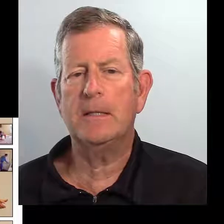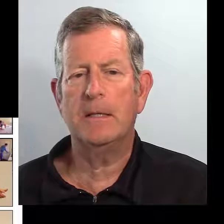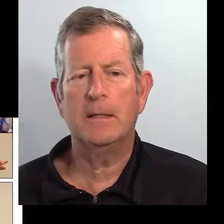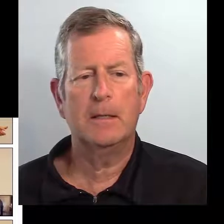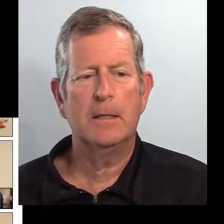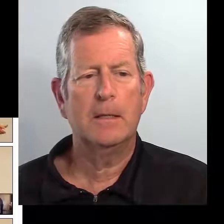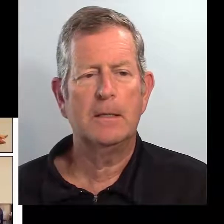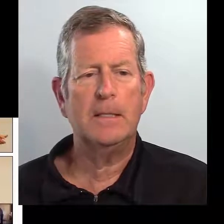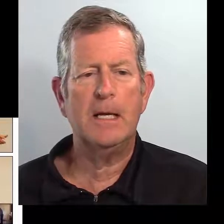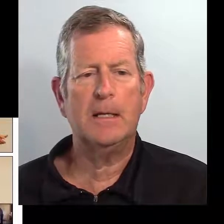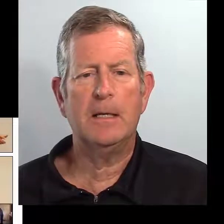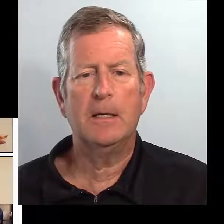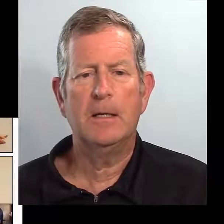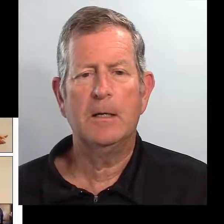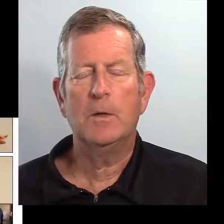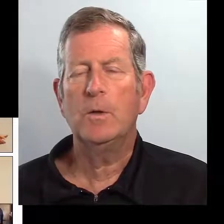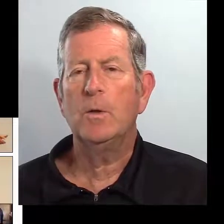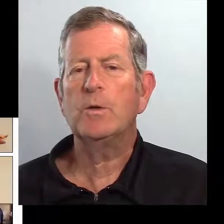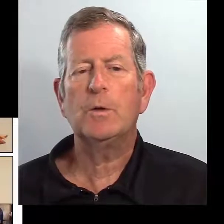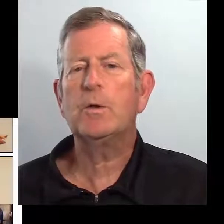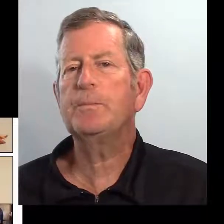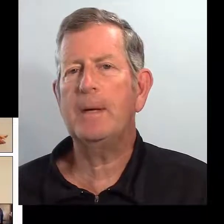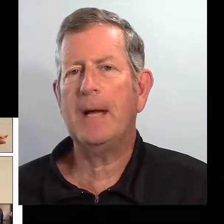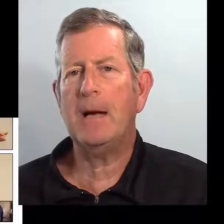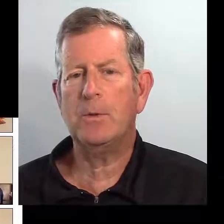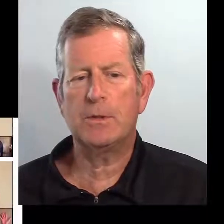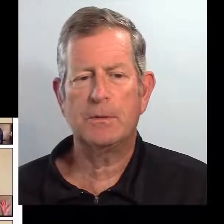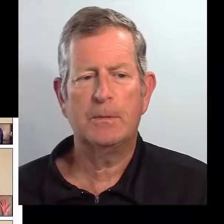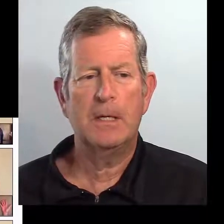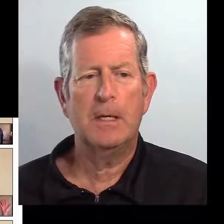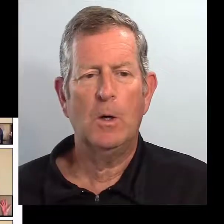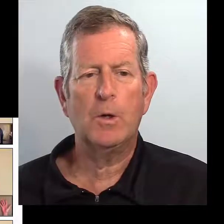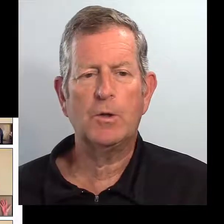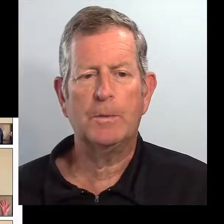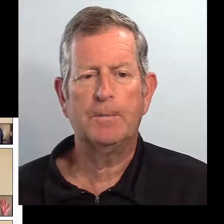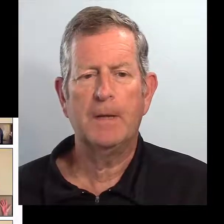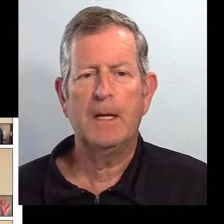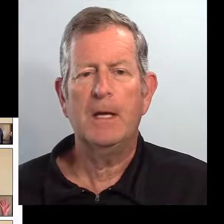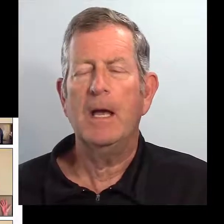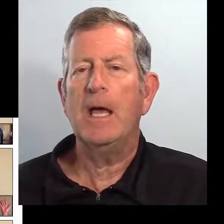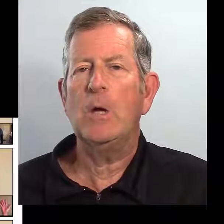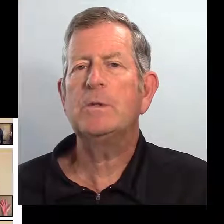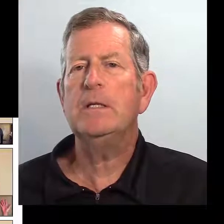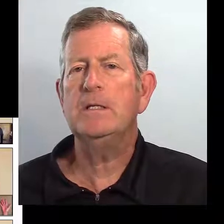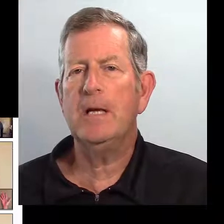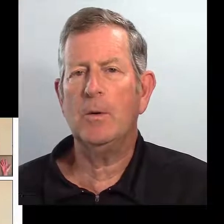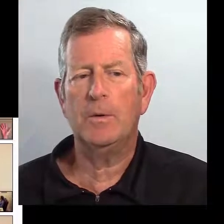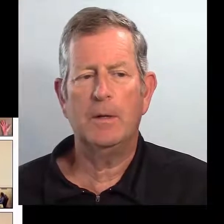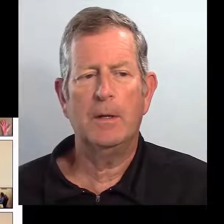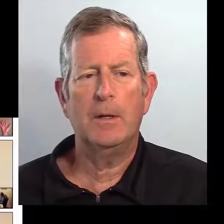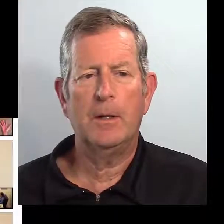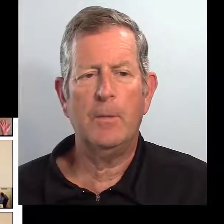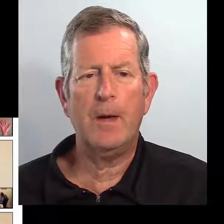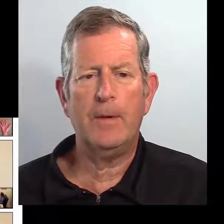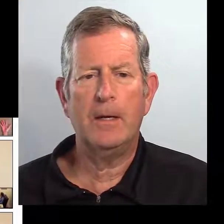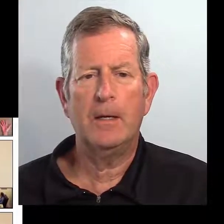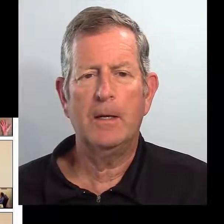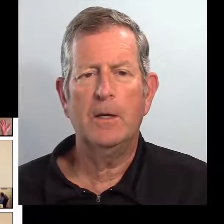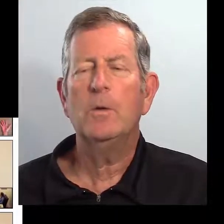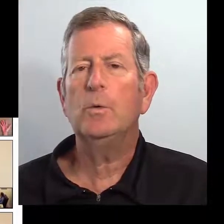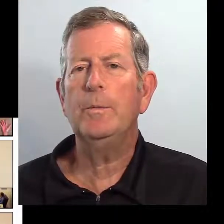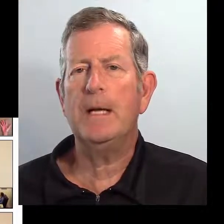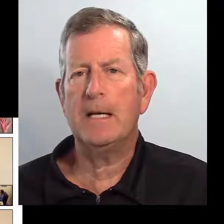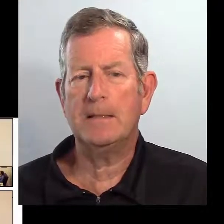abriste. 7. Nosotros preparamos. 8. Ellos hicieron. 9.